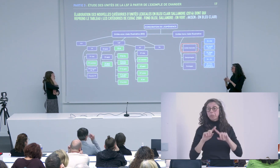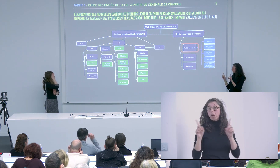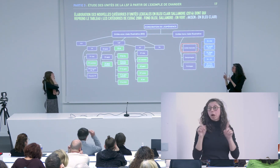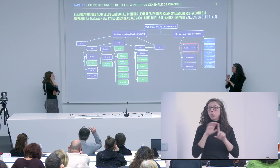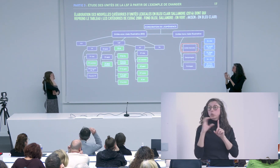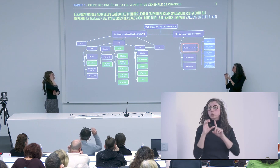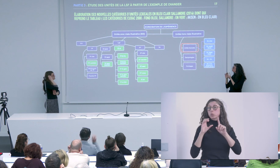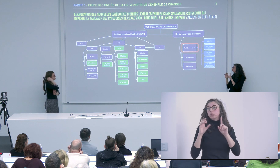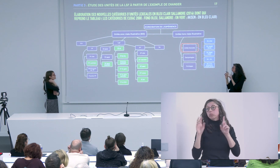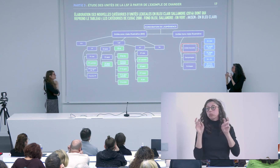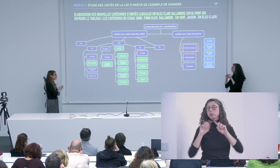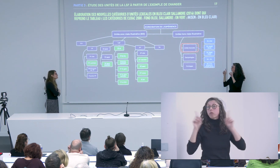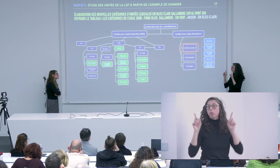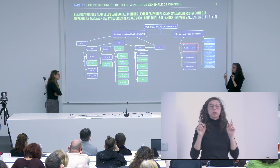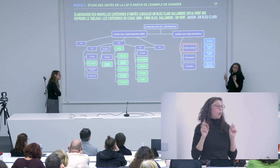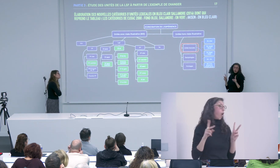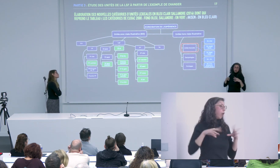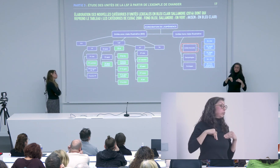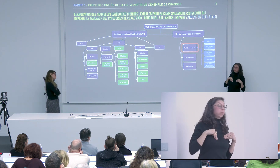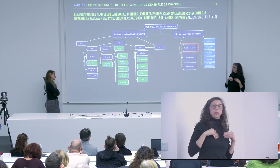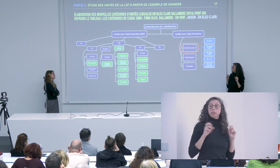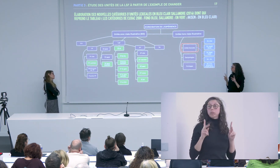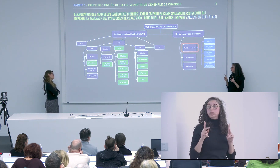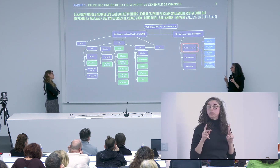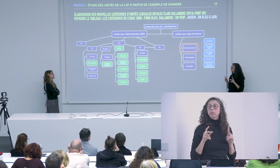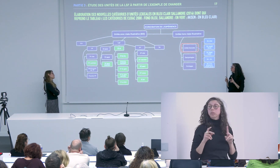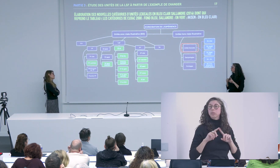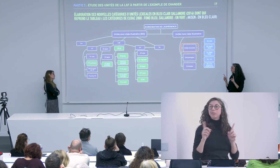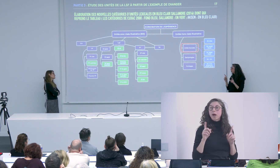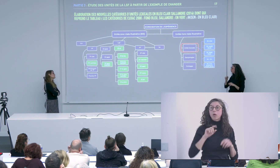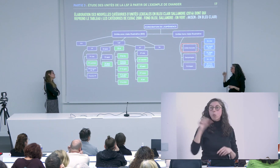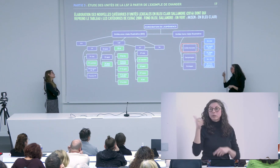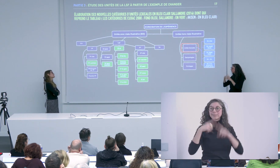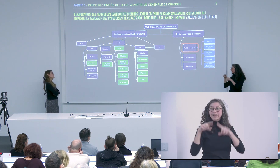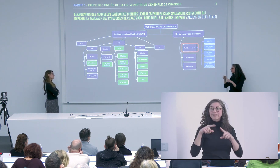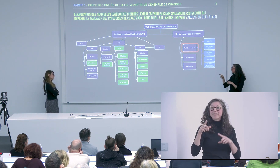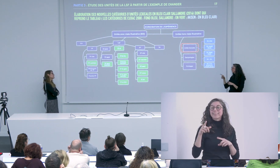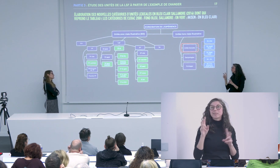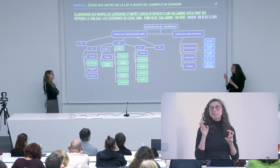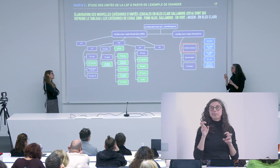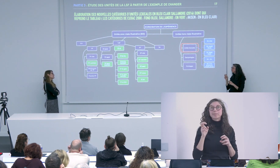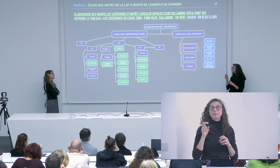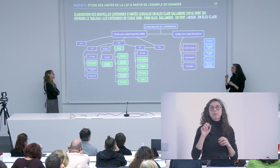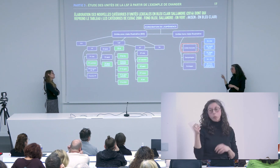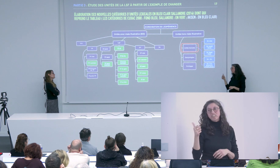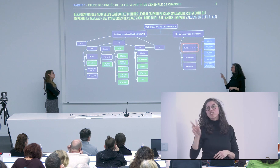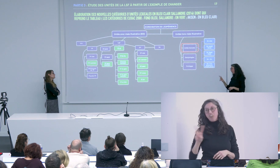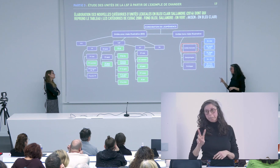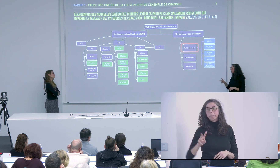deux mêmes juels ? C'est des juels qui vont dépendre d'une certaine culture. va me dire que c'est de la culture différente.